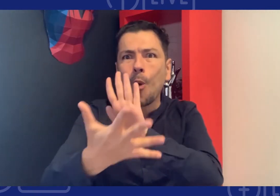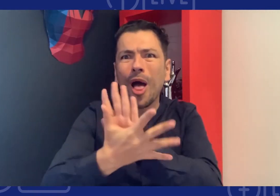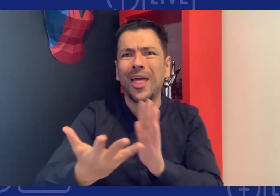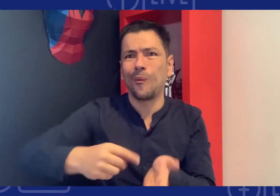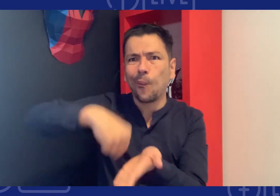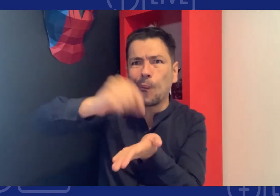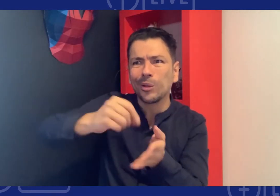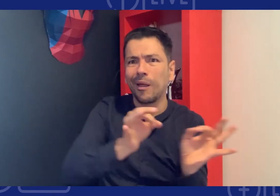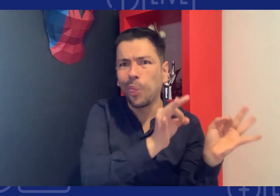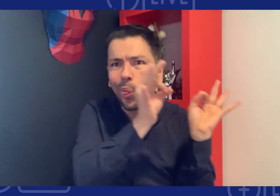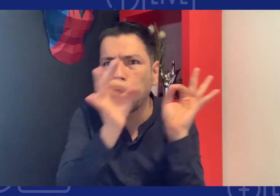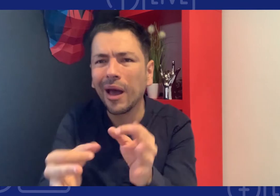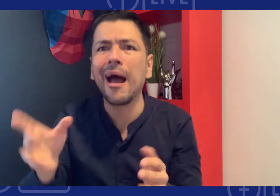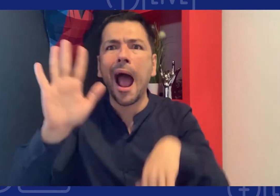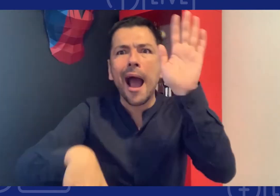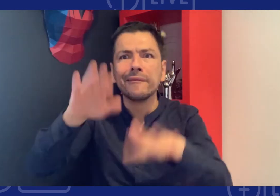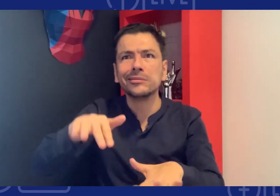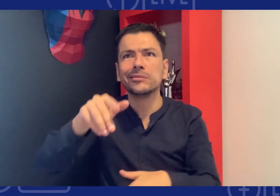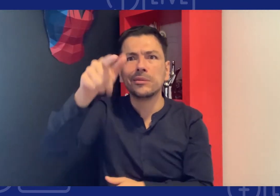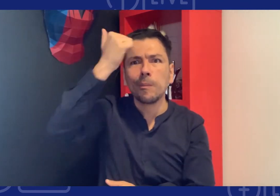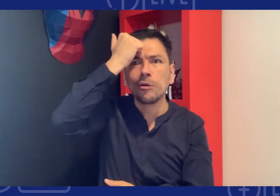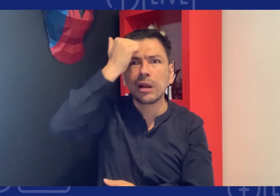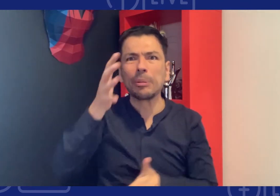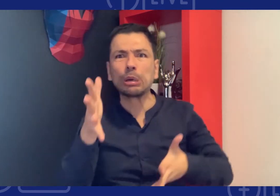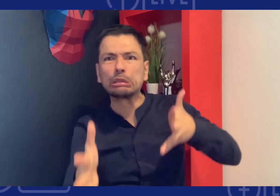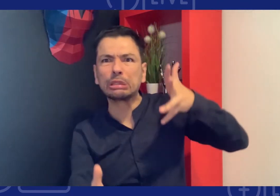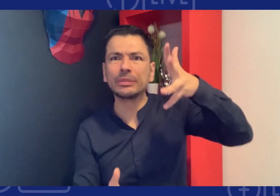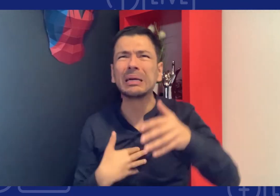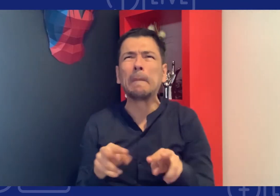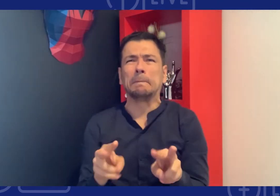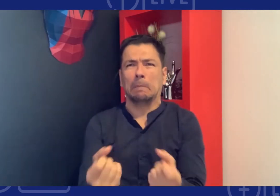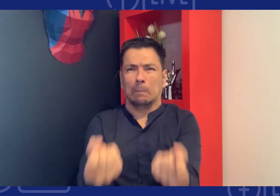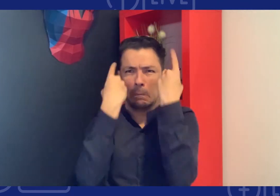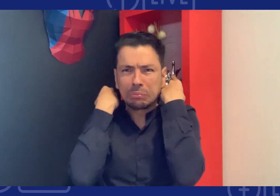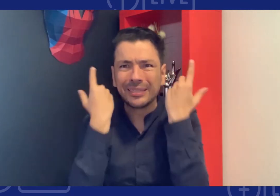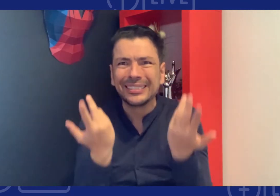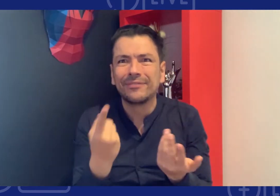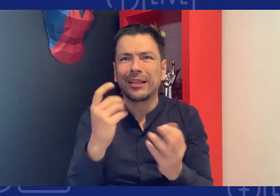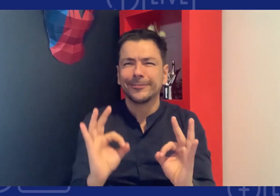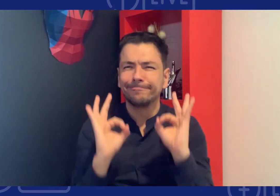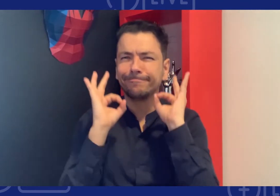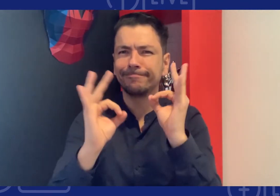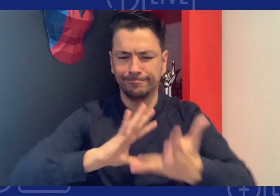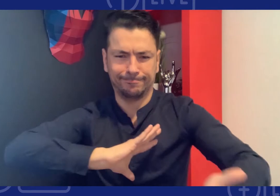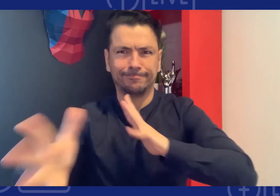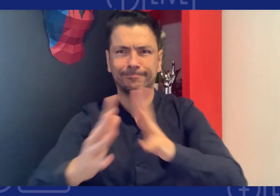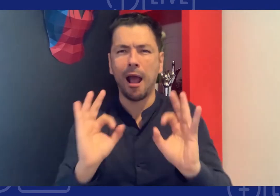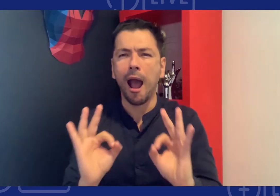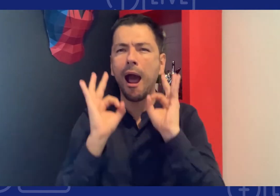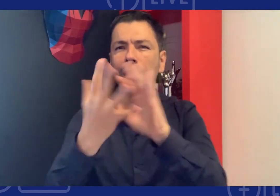intérpretes o de modelos lingüísticos también hay maestros que hablan en español y al simultáneo lengua de señas